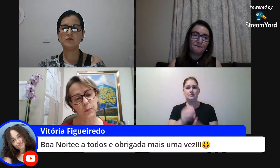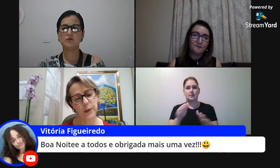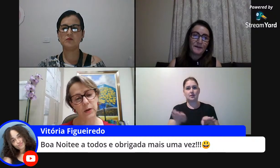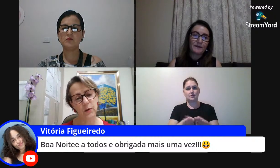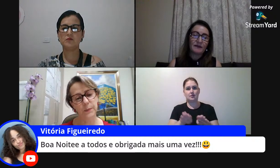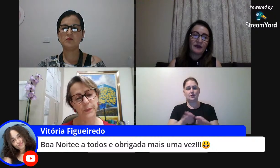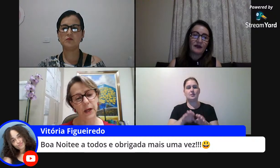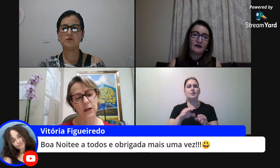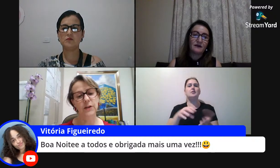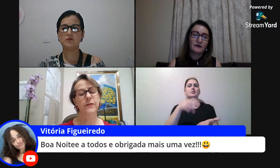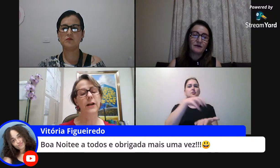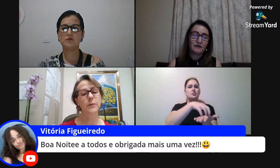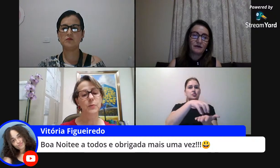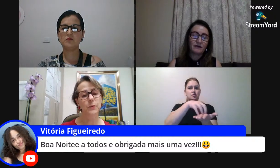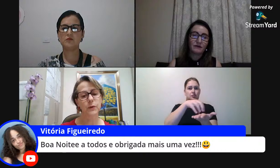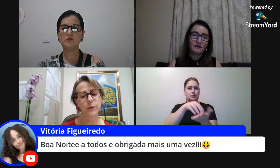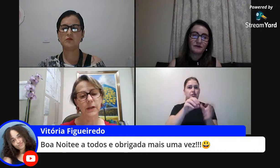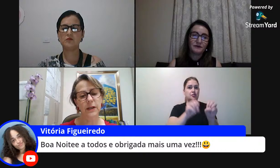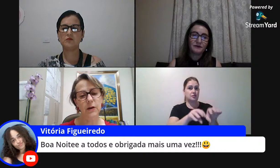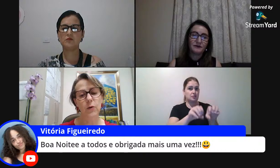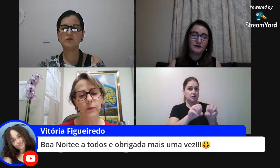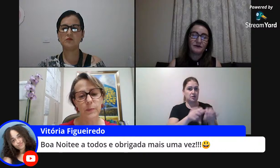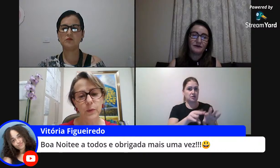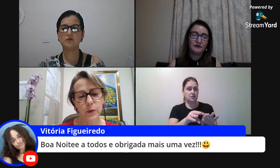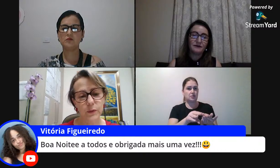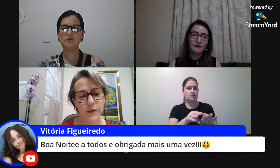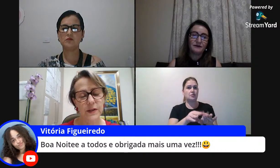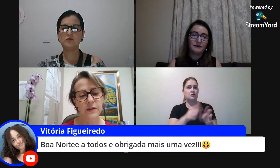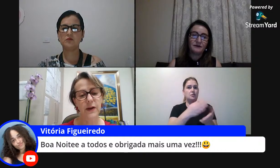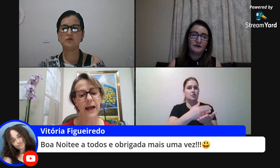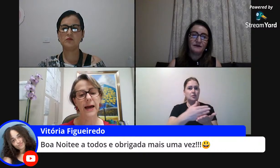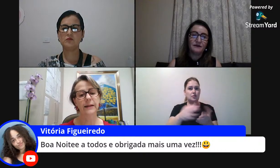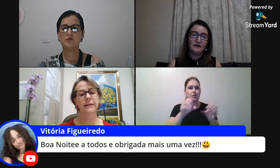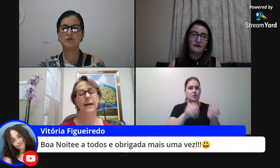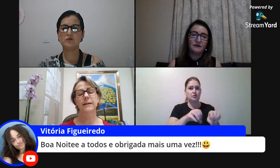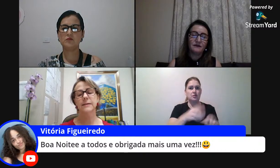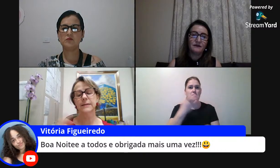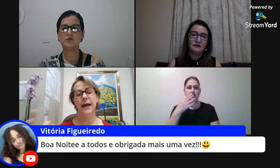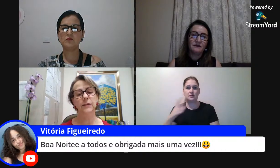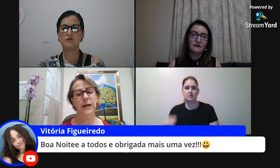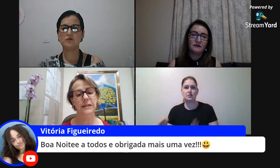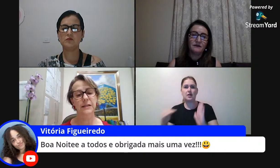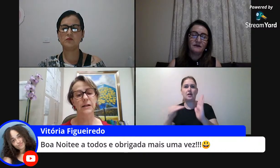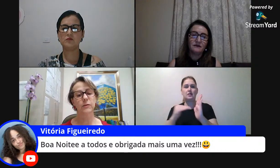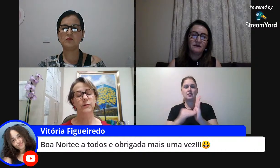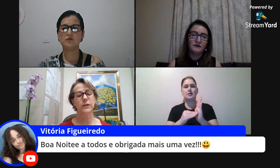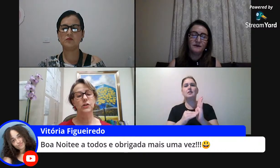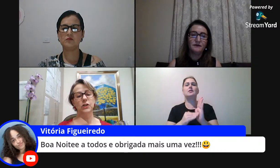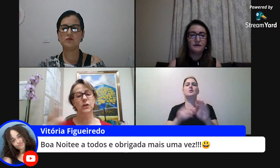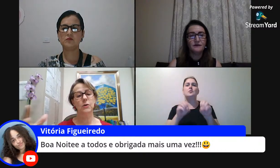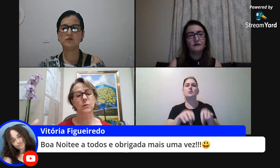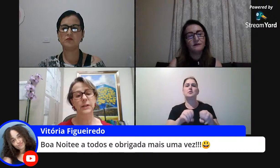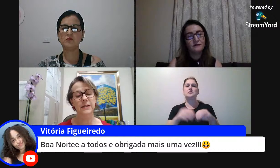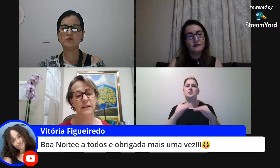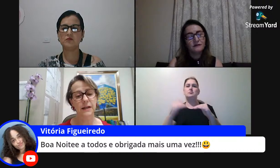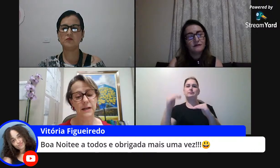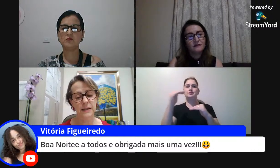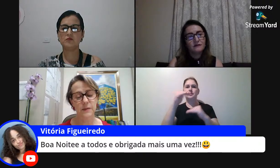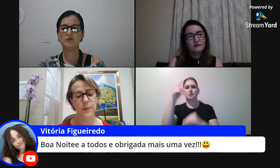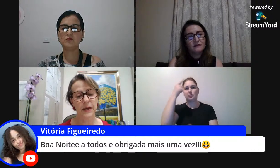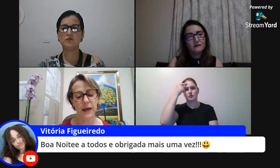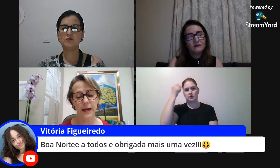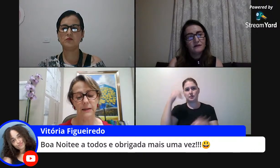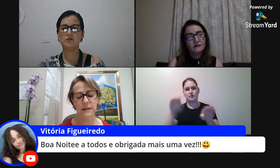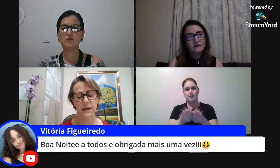ao ensino superior nós falamos muito aqui ouvi muito vocês falarem né da educação infantil das